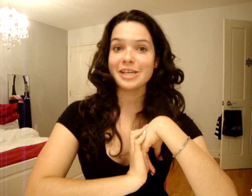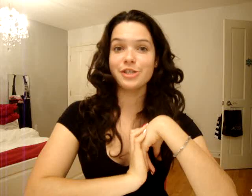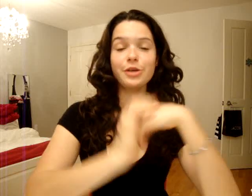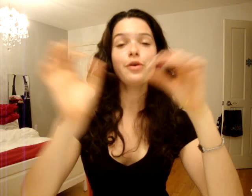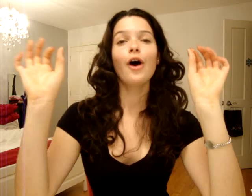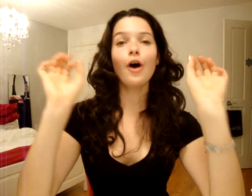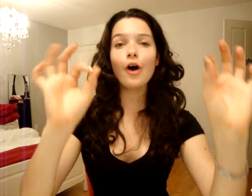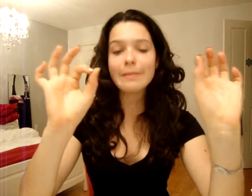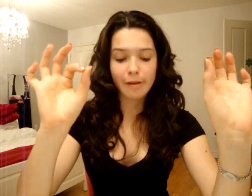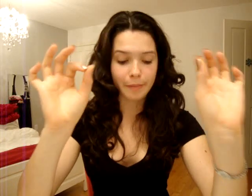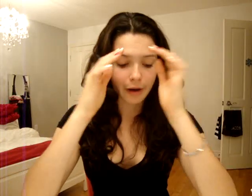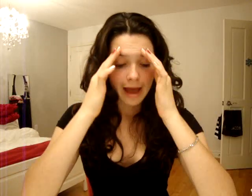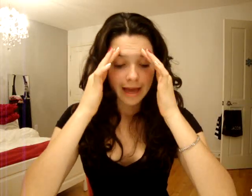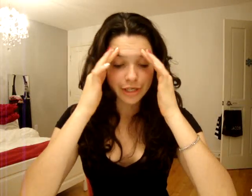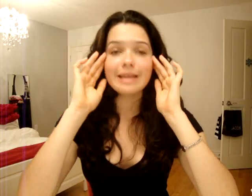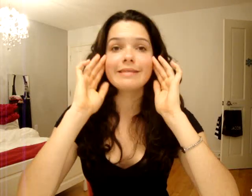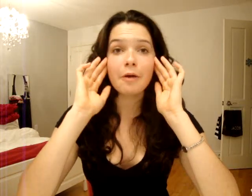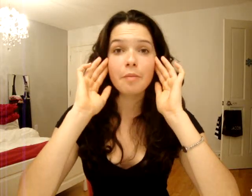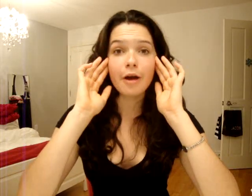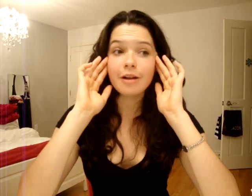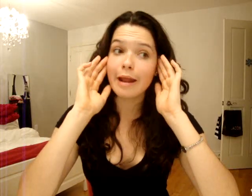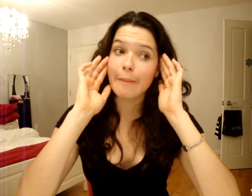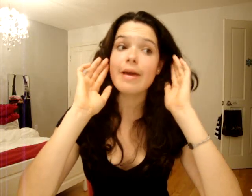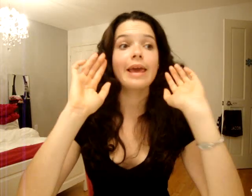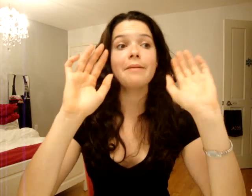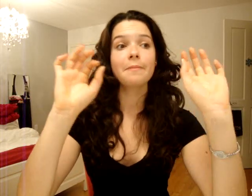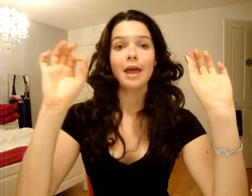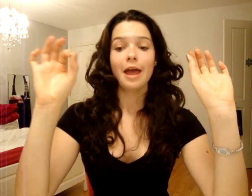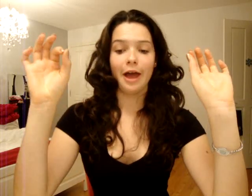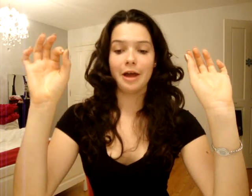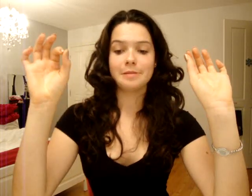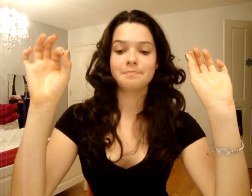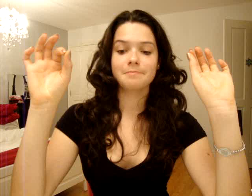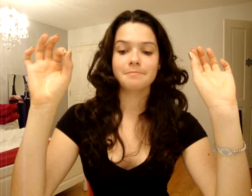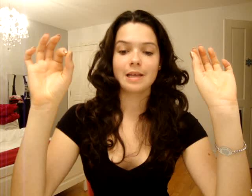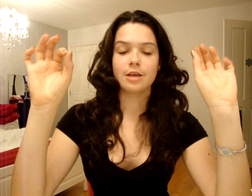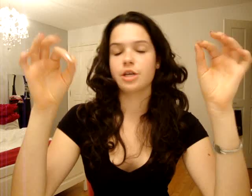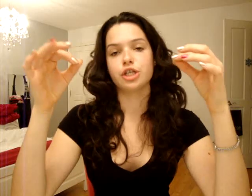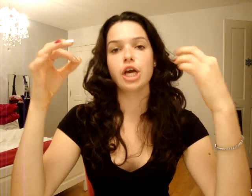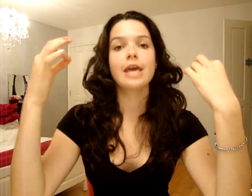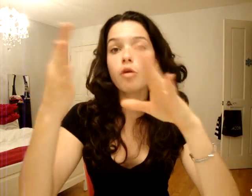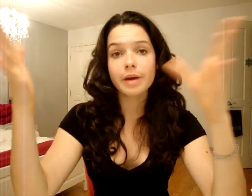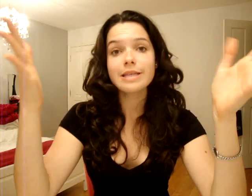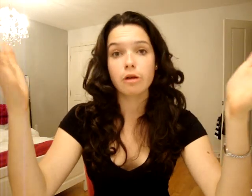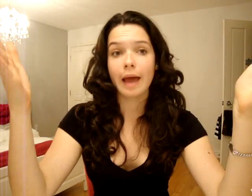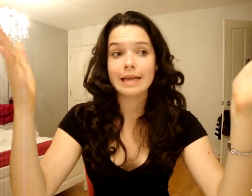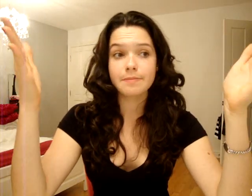J'ai eu horriblement peur.'ai tellement eu peur. La première game, j'ai rien compris.'était pas le principe